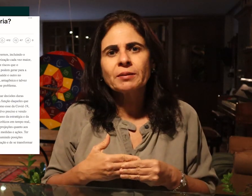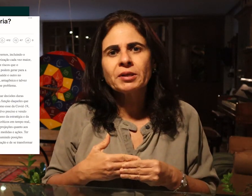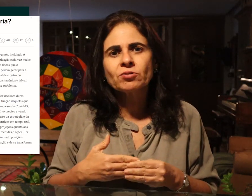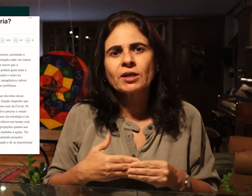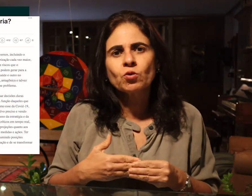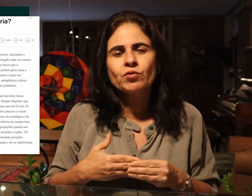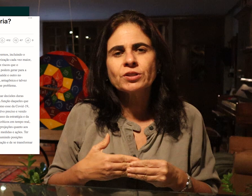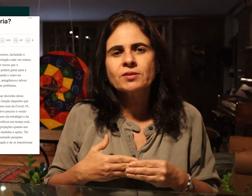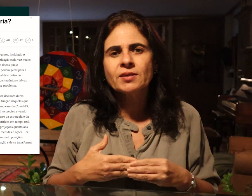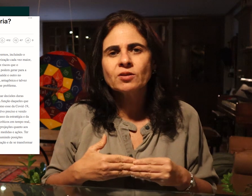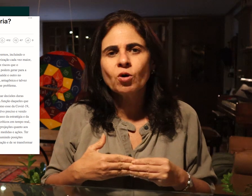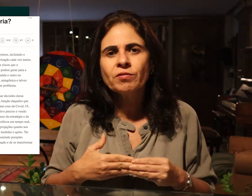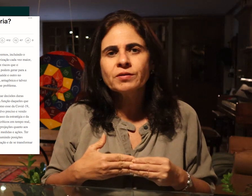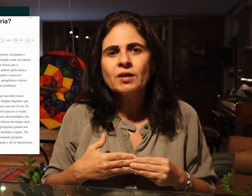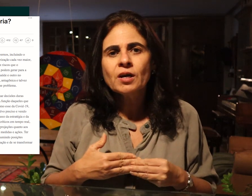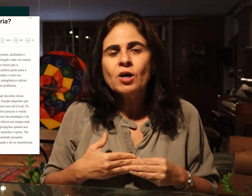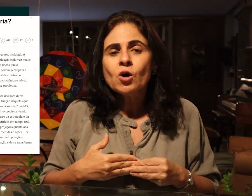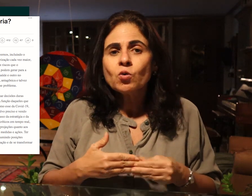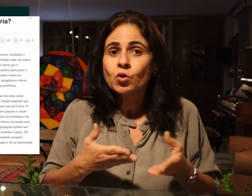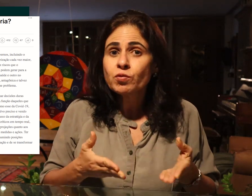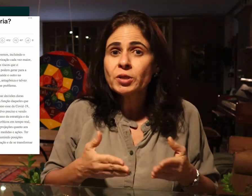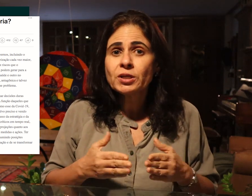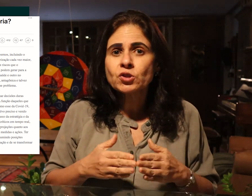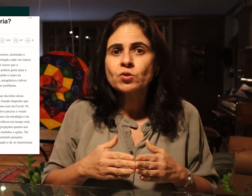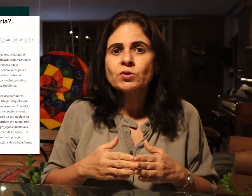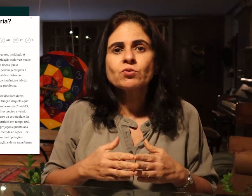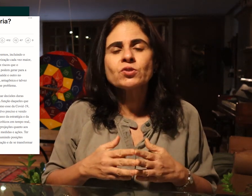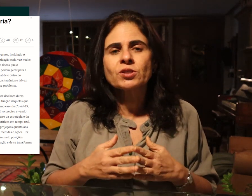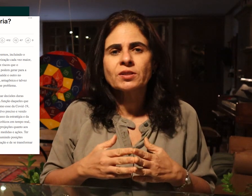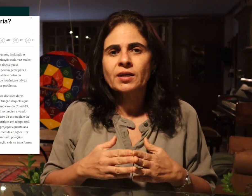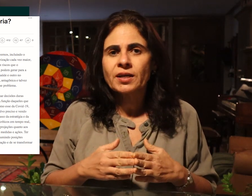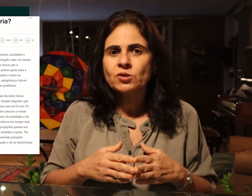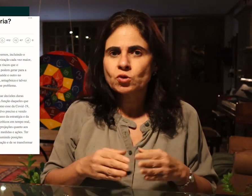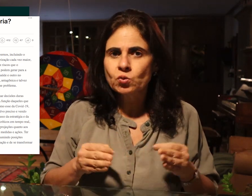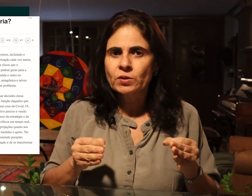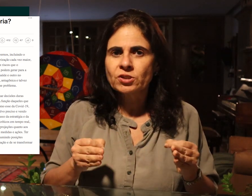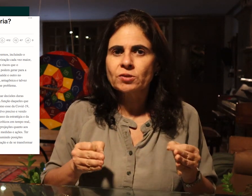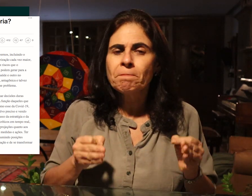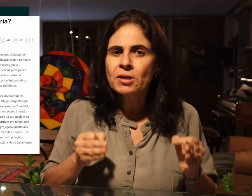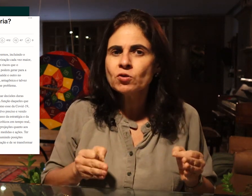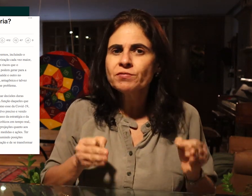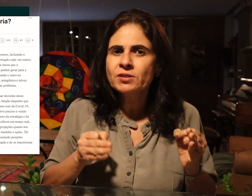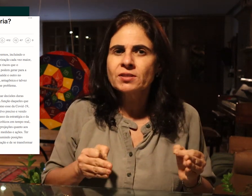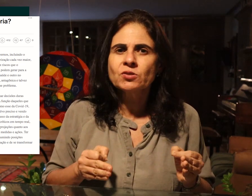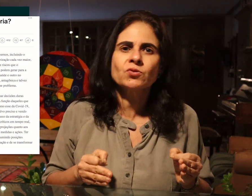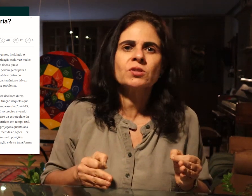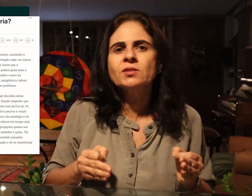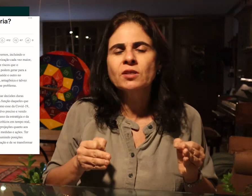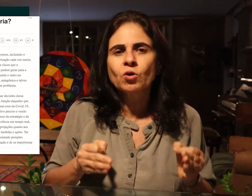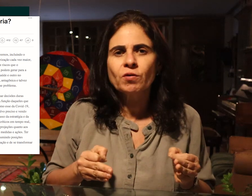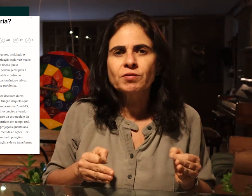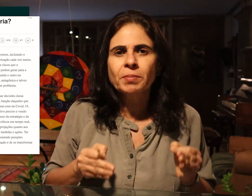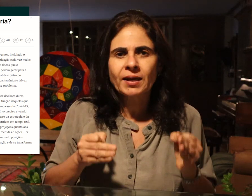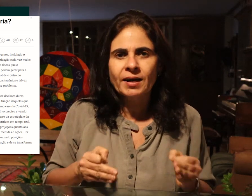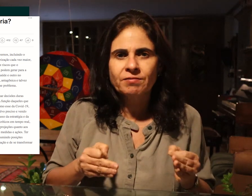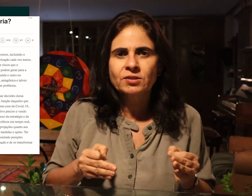sobre o enfrentamento da Covid-19, o novo ministro não cita em suas 1919